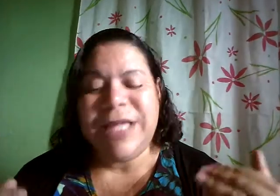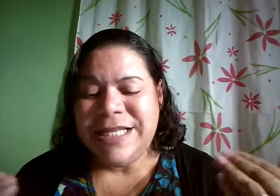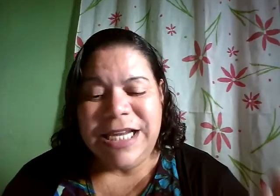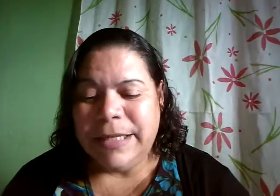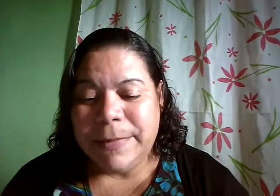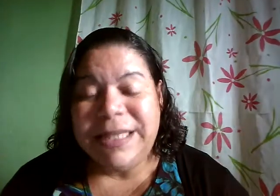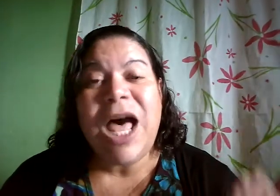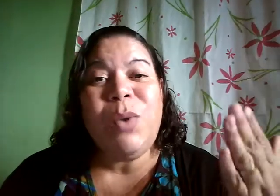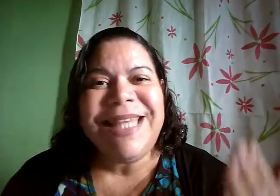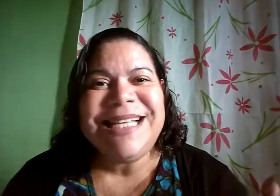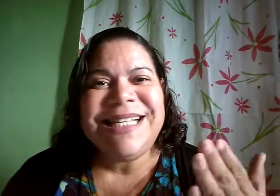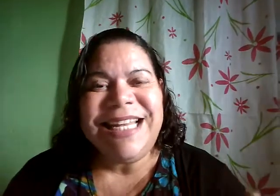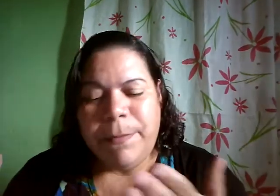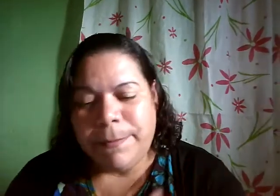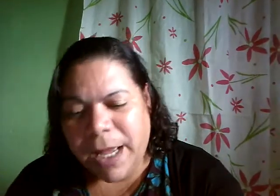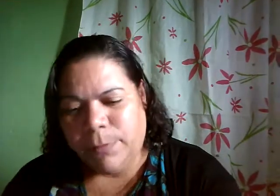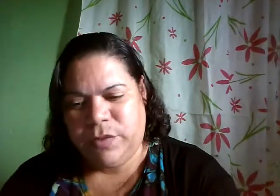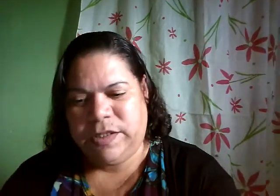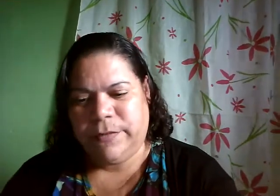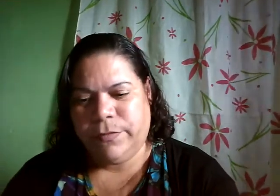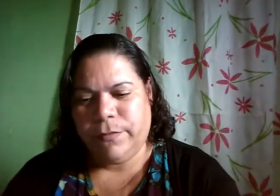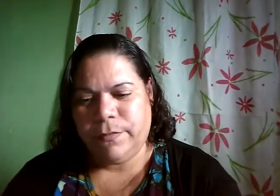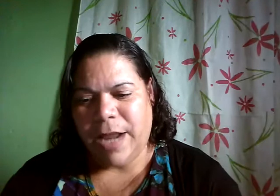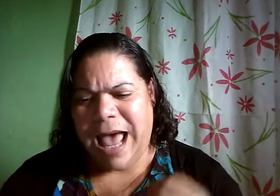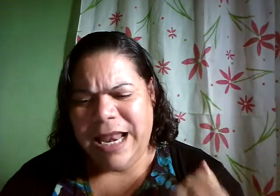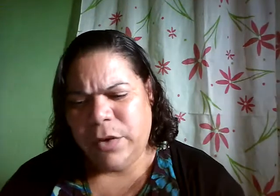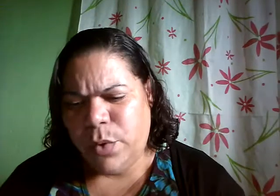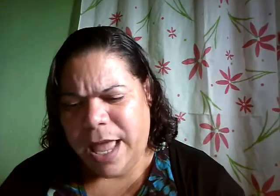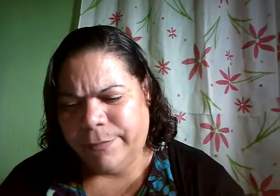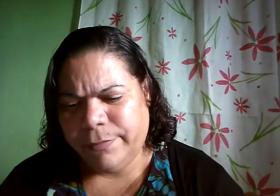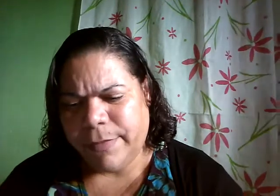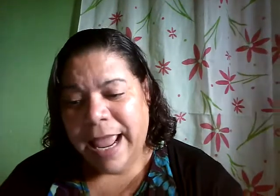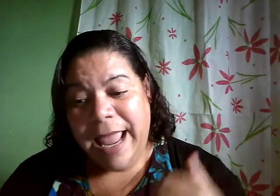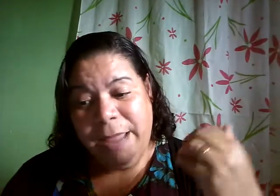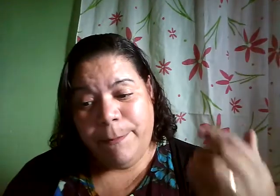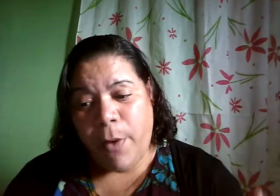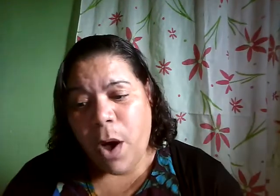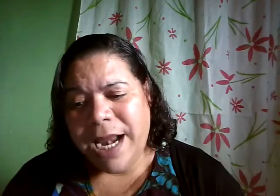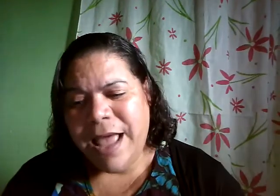desanimamos. Aleluia. Embora